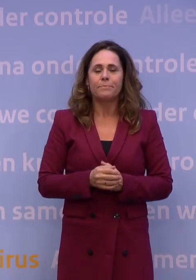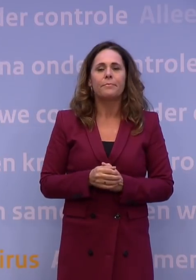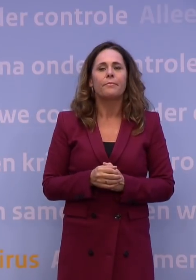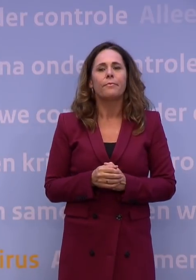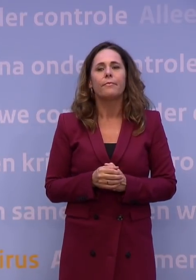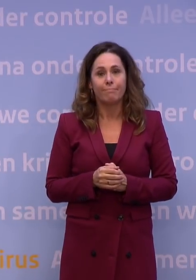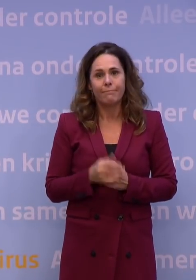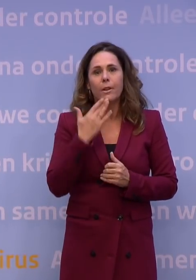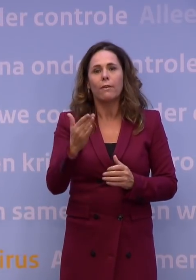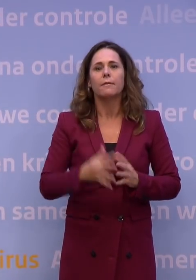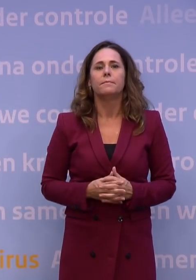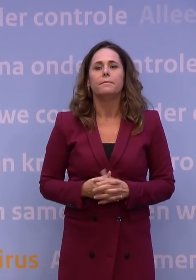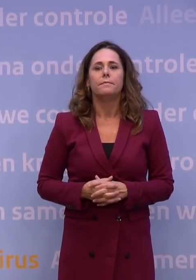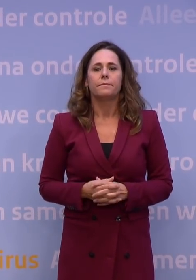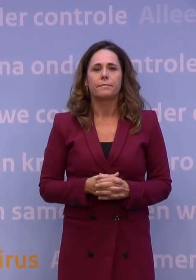Dank u wel.